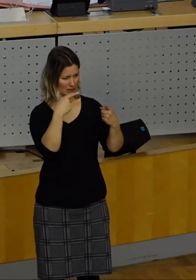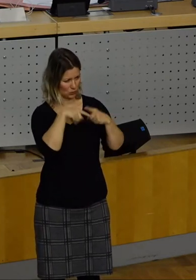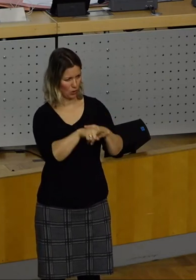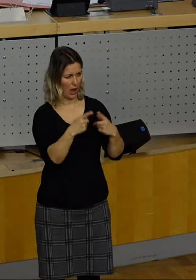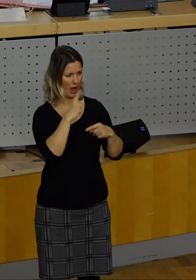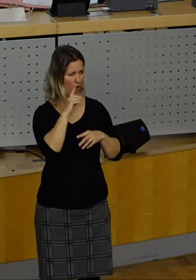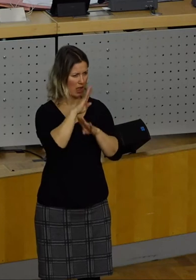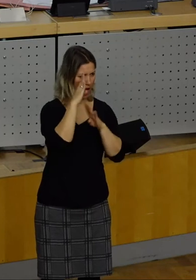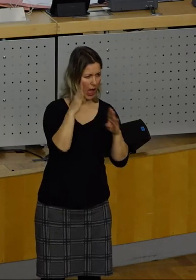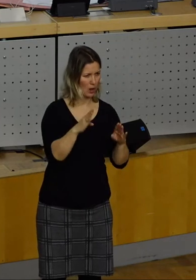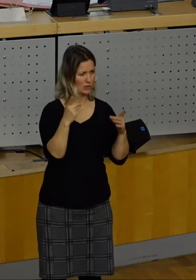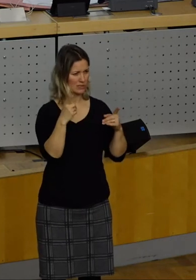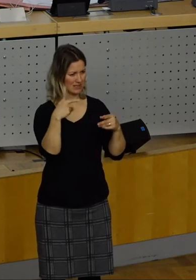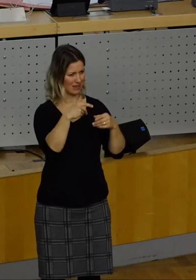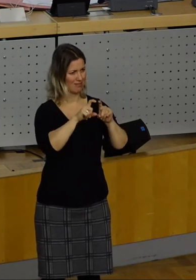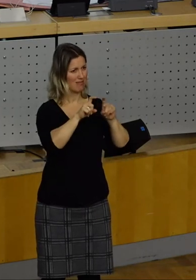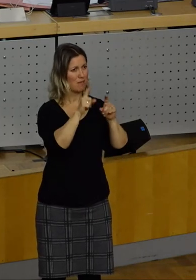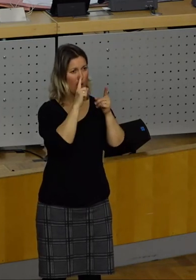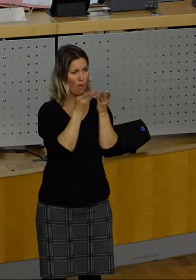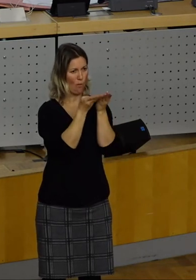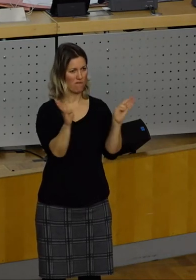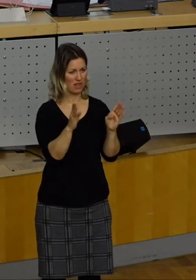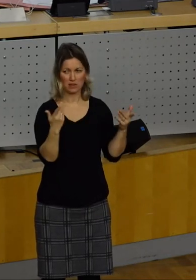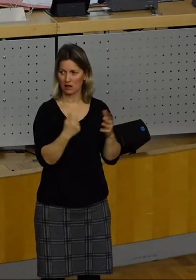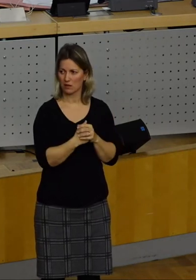Rathaus und gerade nicht zu einer Offenheit beitragen wird.